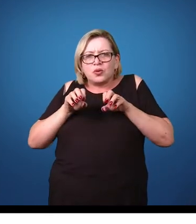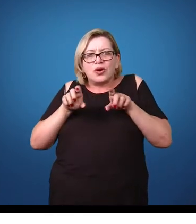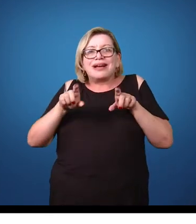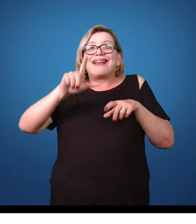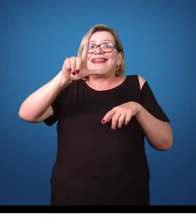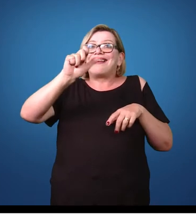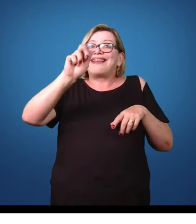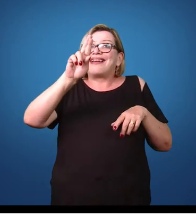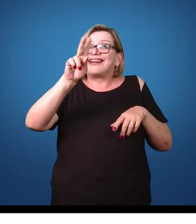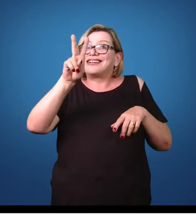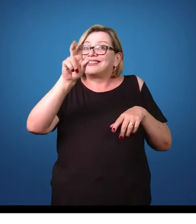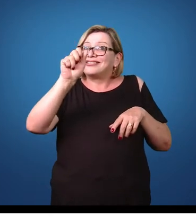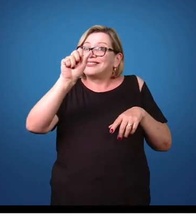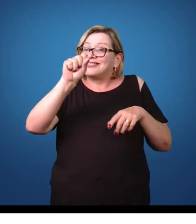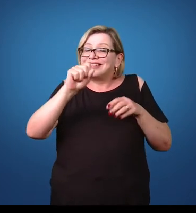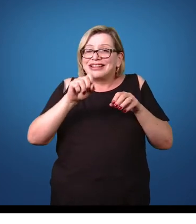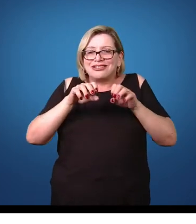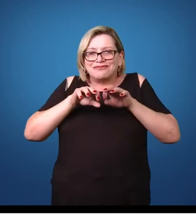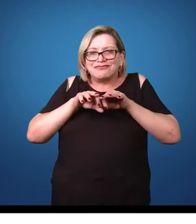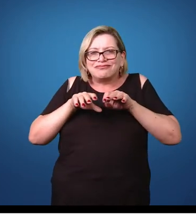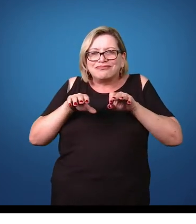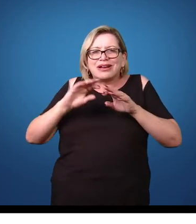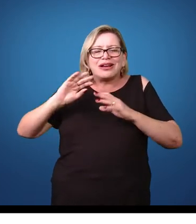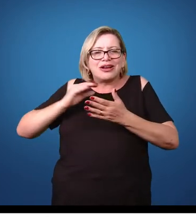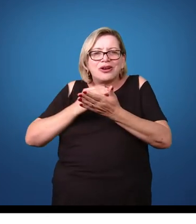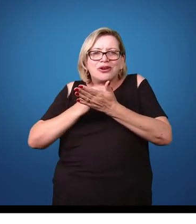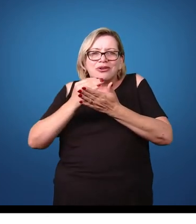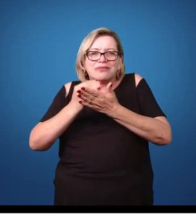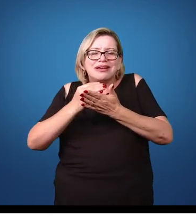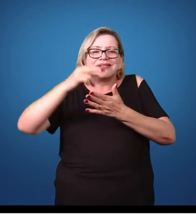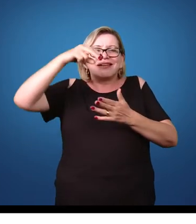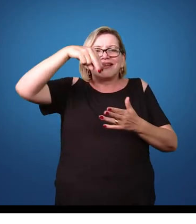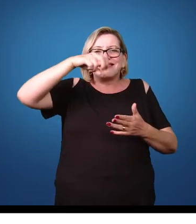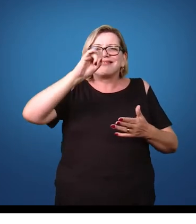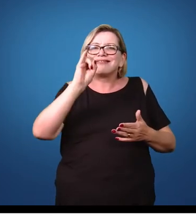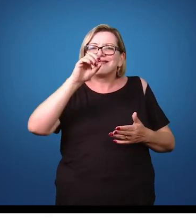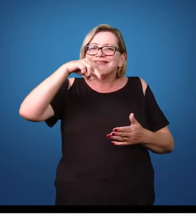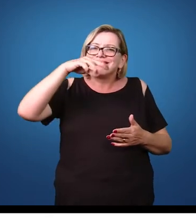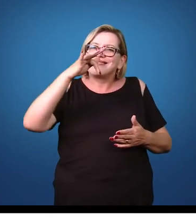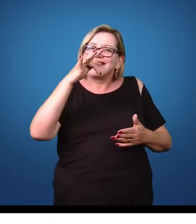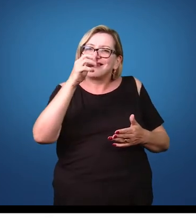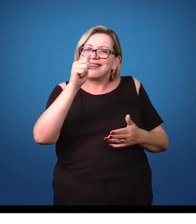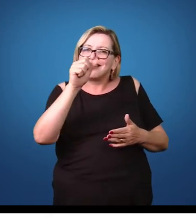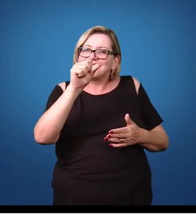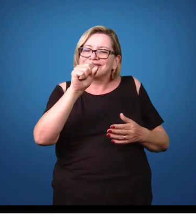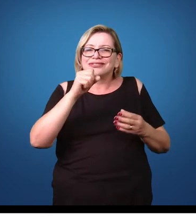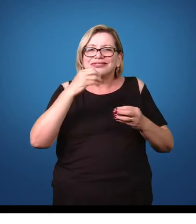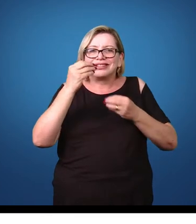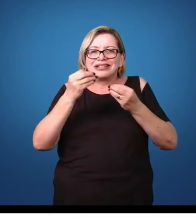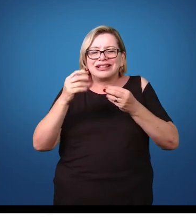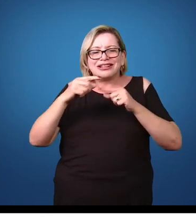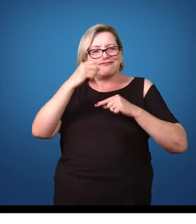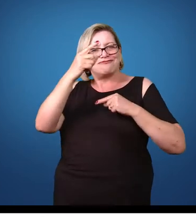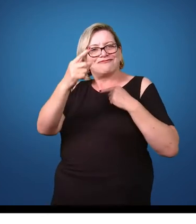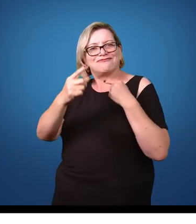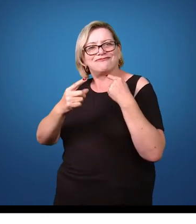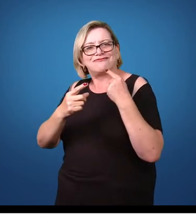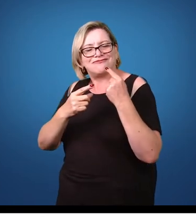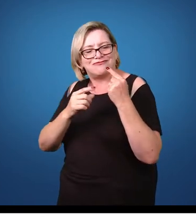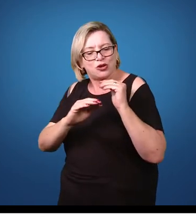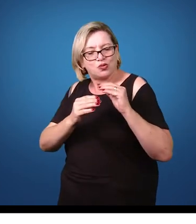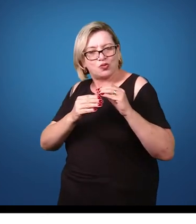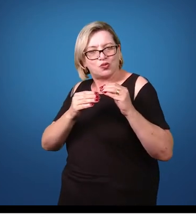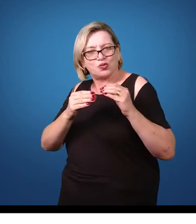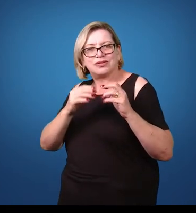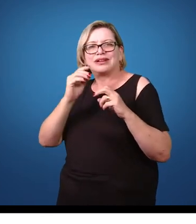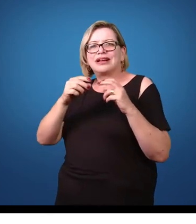liberando larvas, essas larvas sofrem mudas e dão origem às ninfas. E essas ninfas, após